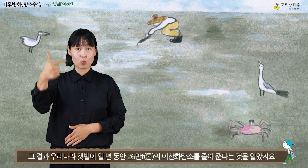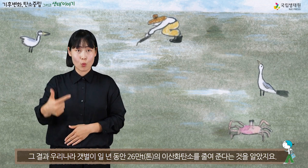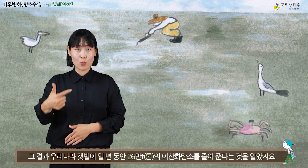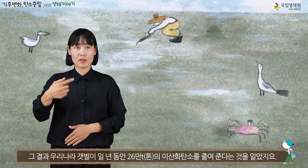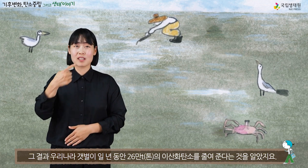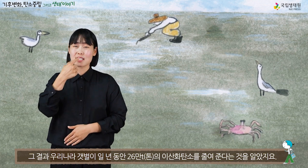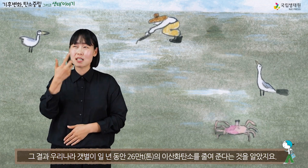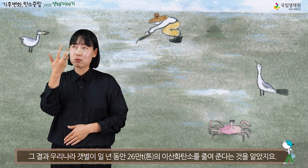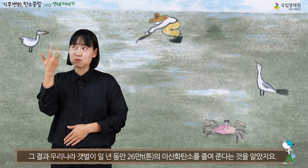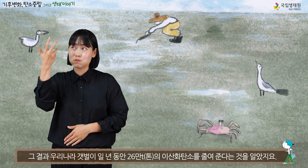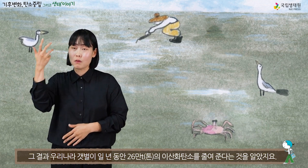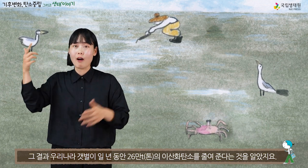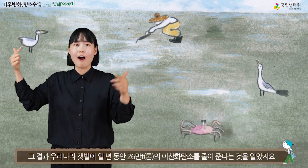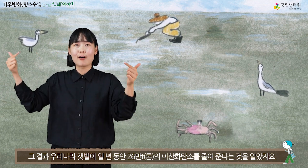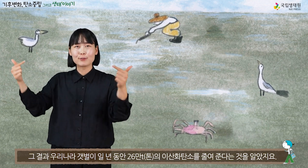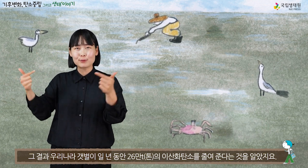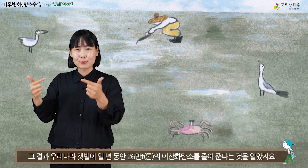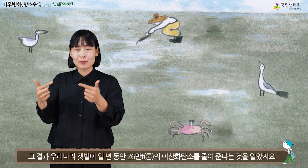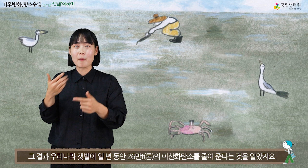알았지요.